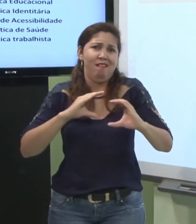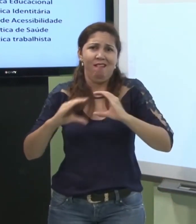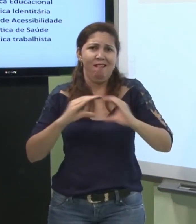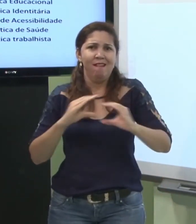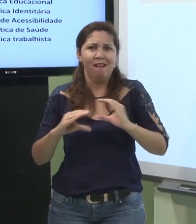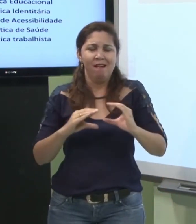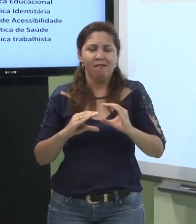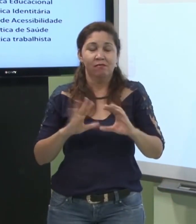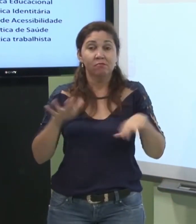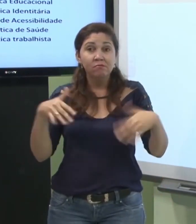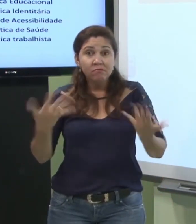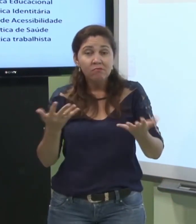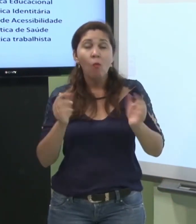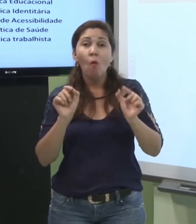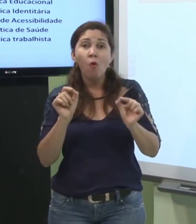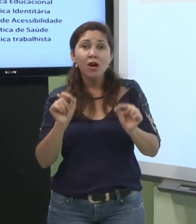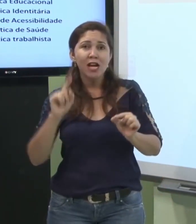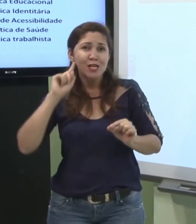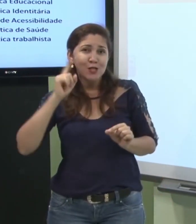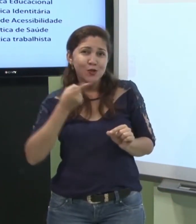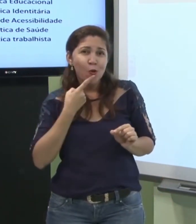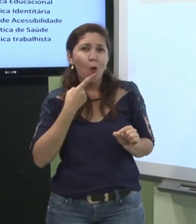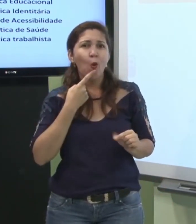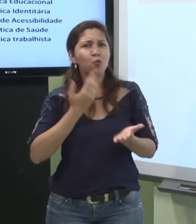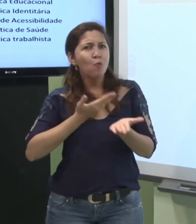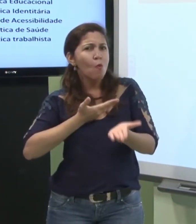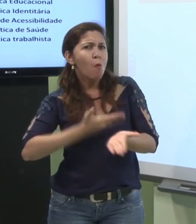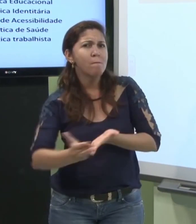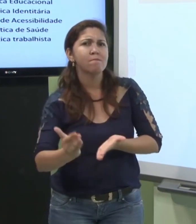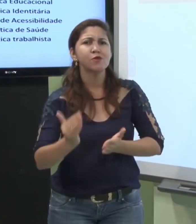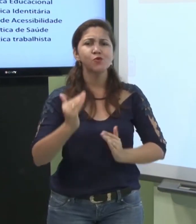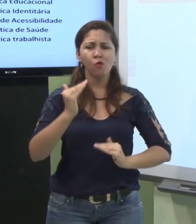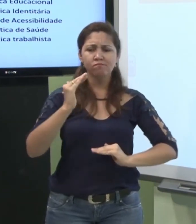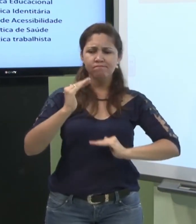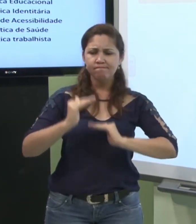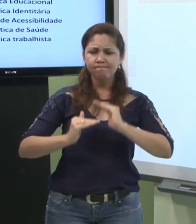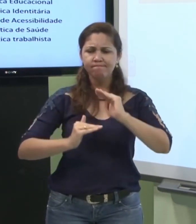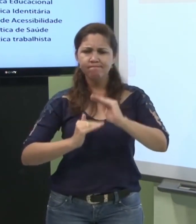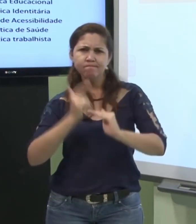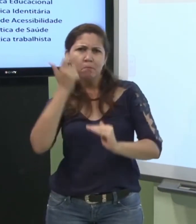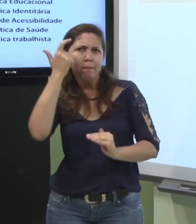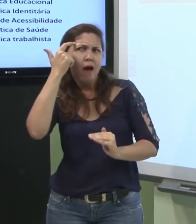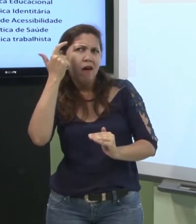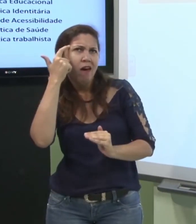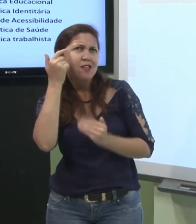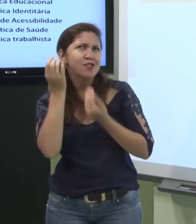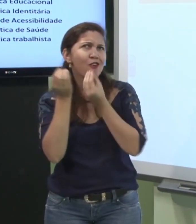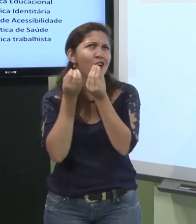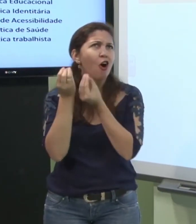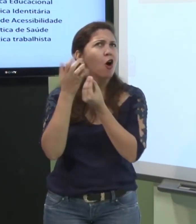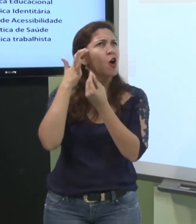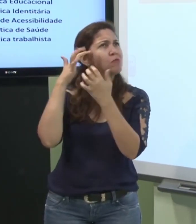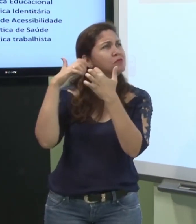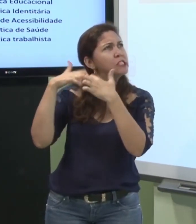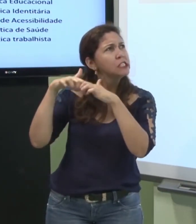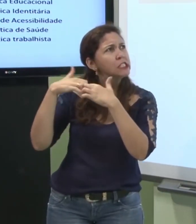amarradas para que eles pudessem comunicar de outra forma Então os surdos começaram a